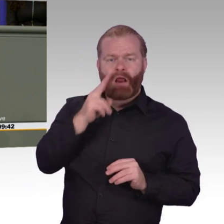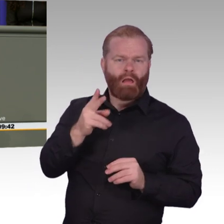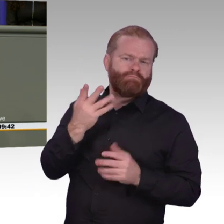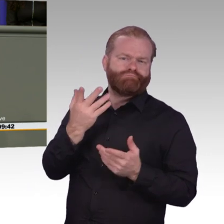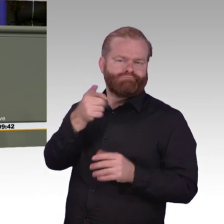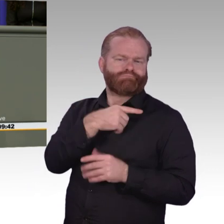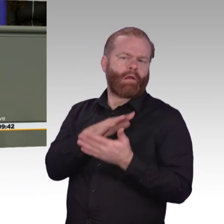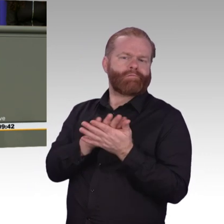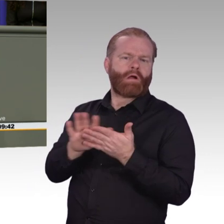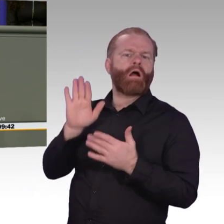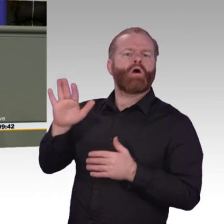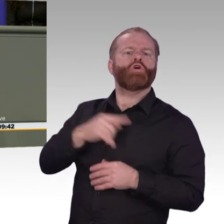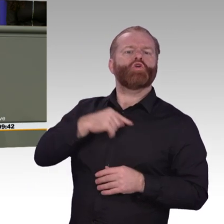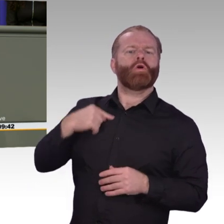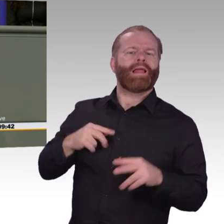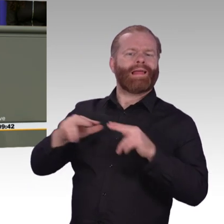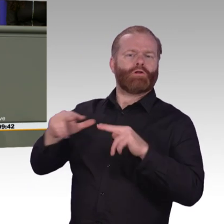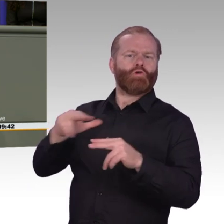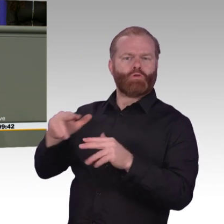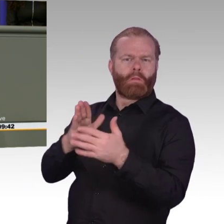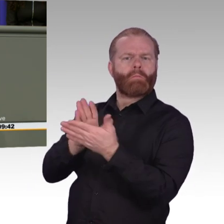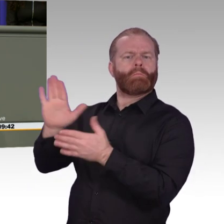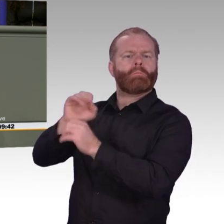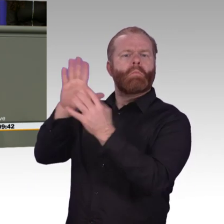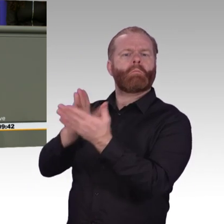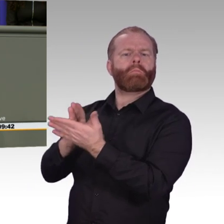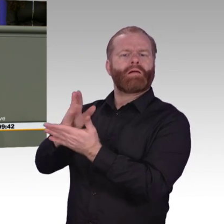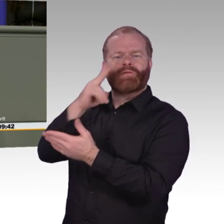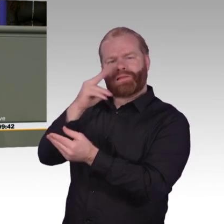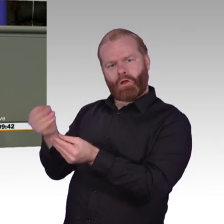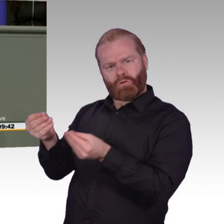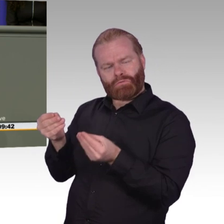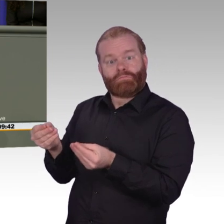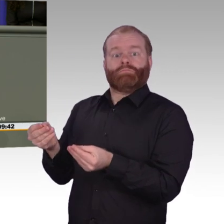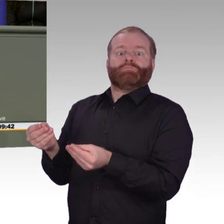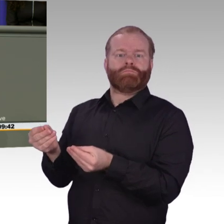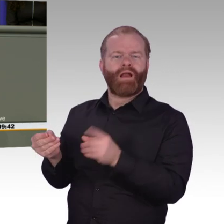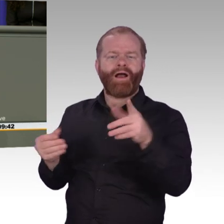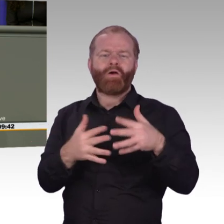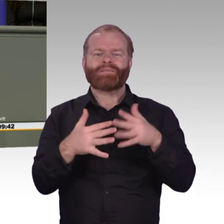Europa in der Welt. Und die Digitalisierungsstrategie ist eines der ganz wichtigen Instrumente bei dieser Entwicklung.